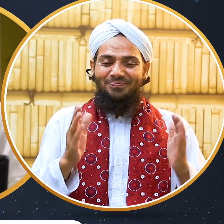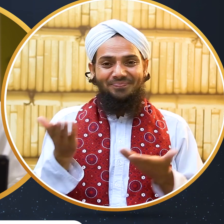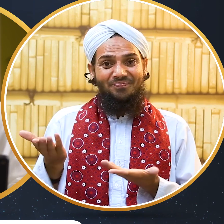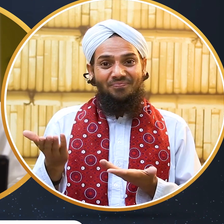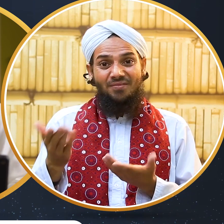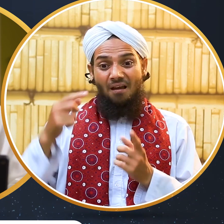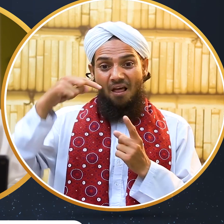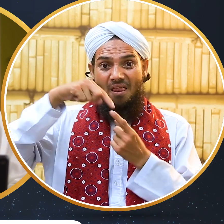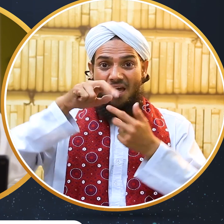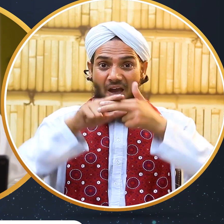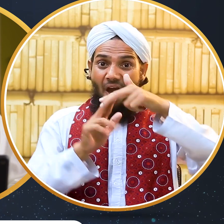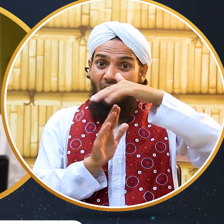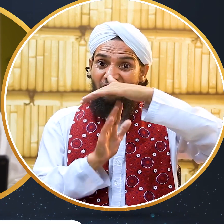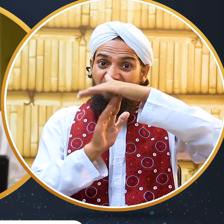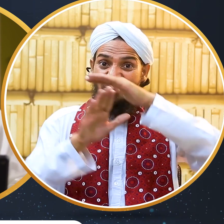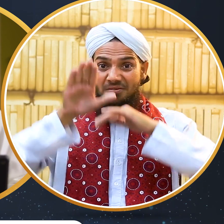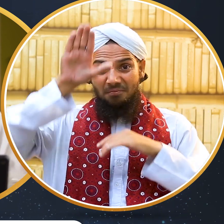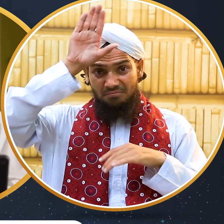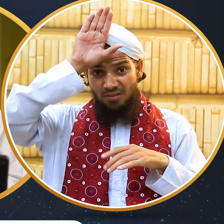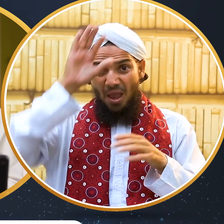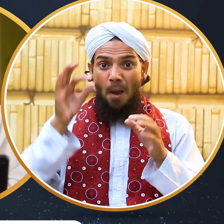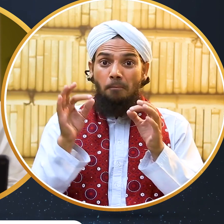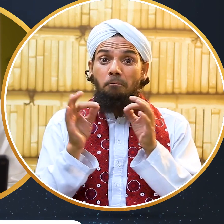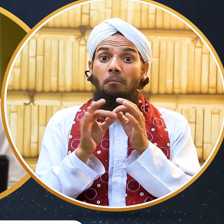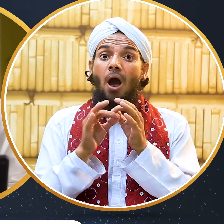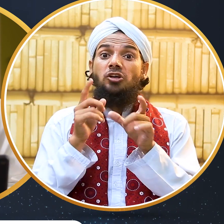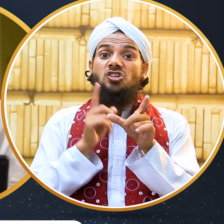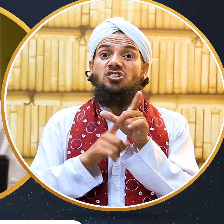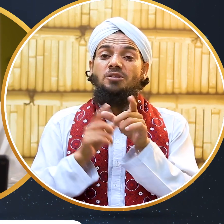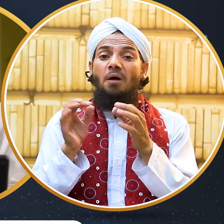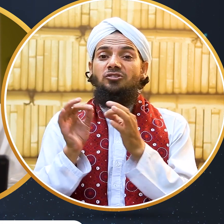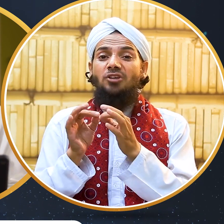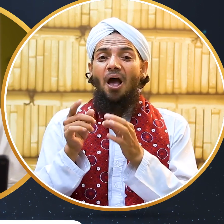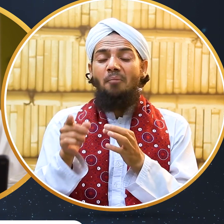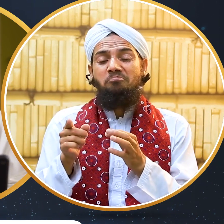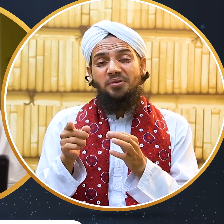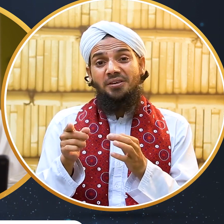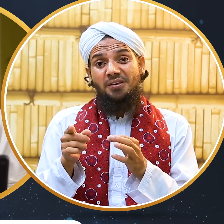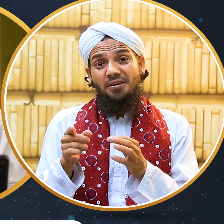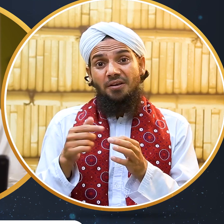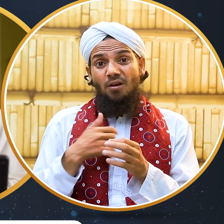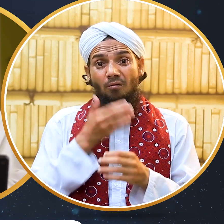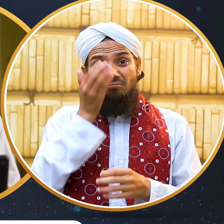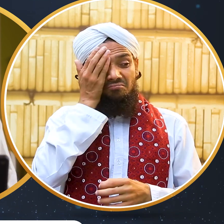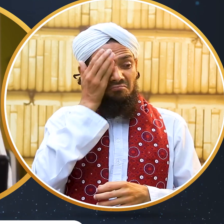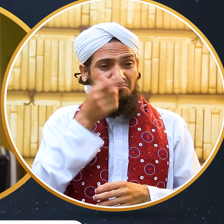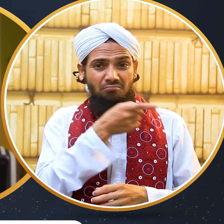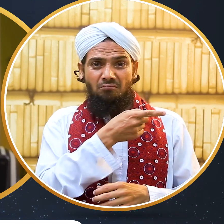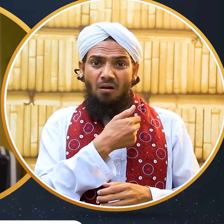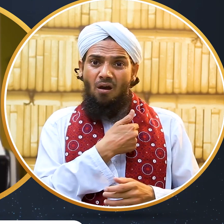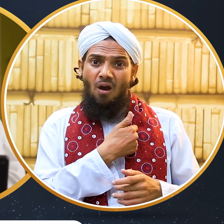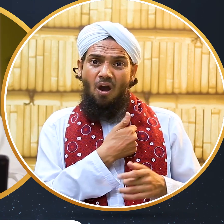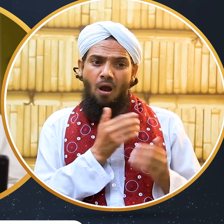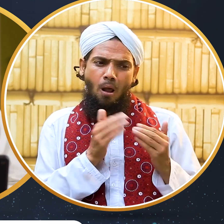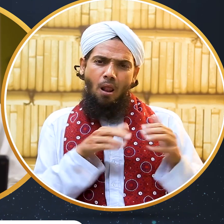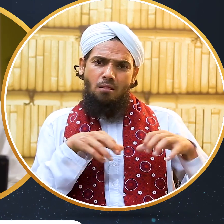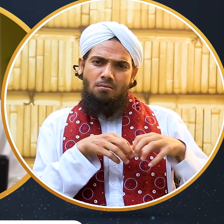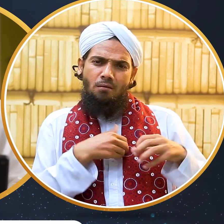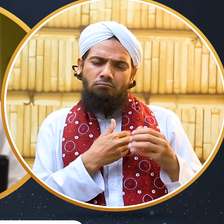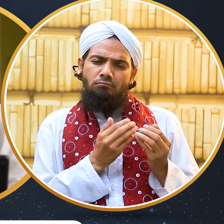نہیں اولیاء اکرام کے سردار حضرت سیدنا بایزید بستامی رحمت اللہ ہی تلالے ہیں جو اپنے غیر مسلم پڑوسی کے ساتھ اتنا